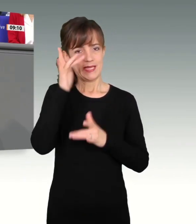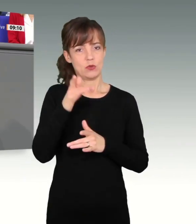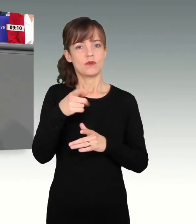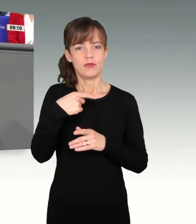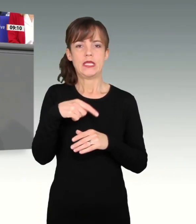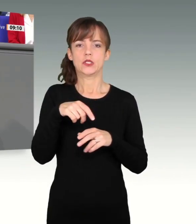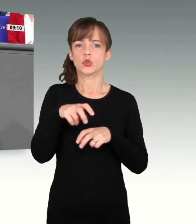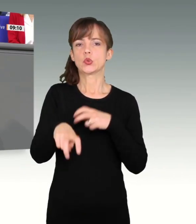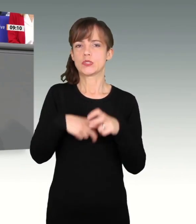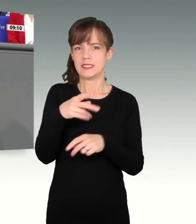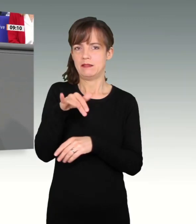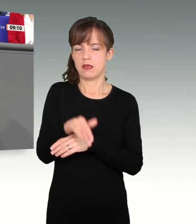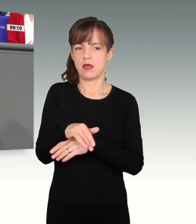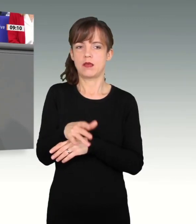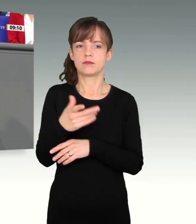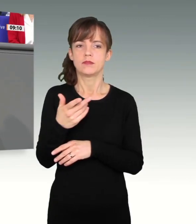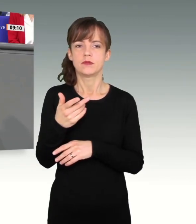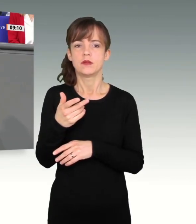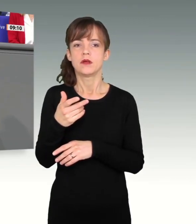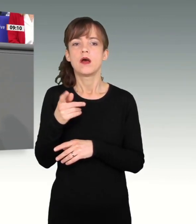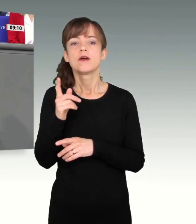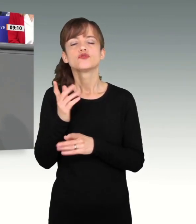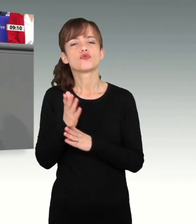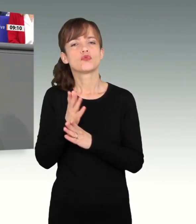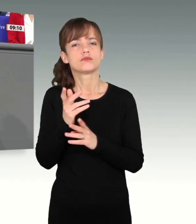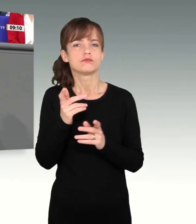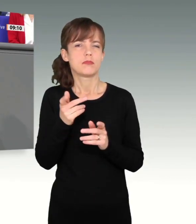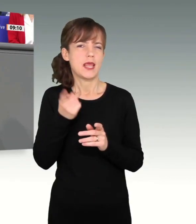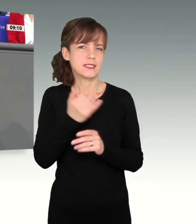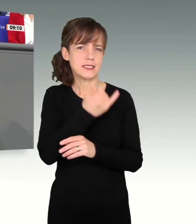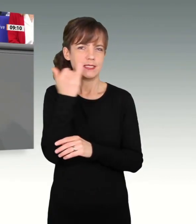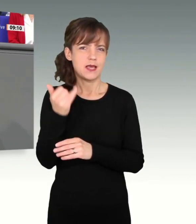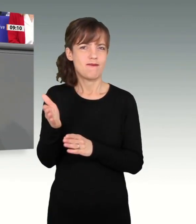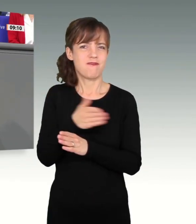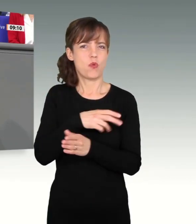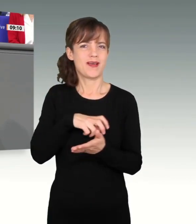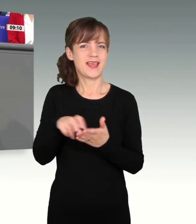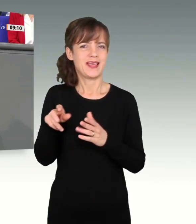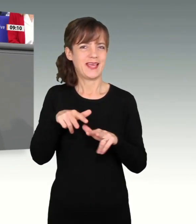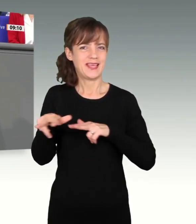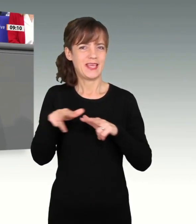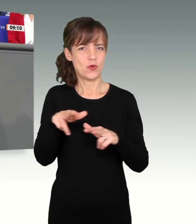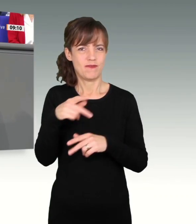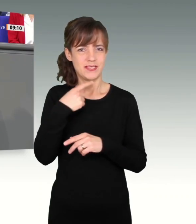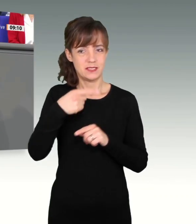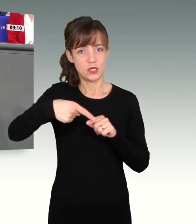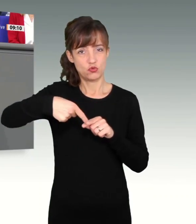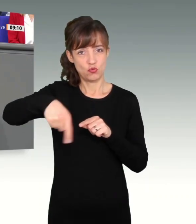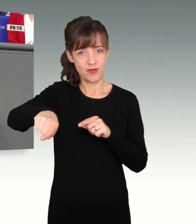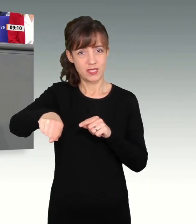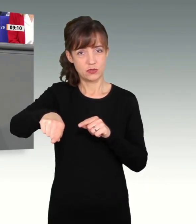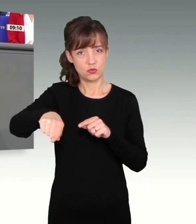Wir schlagen vor, die bereits im letzten Jahr von der Vorgängerregierung erfolgte Zuweisung, um